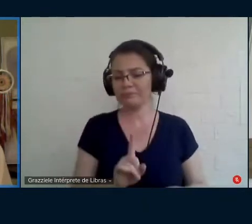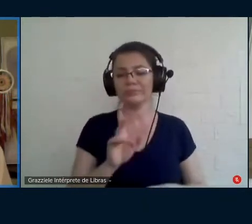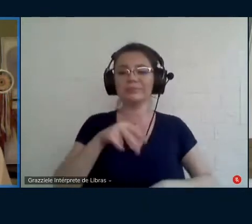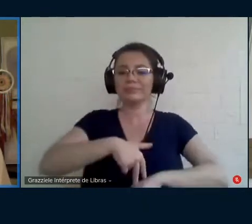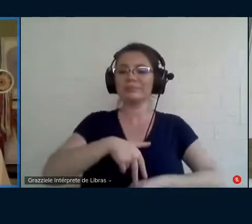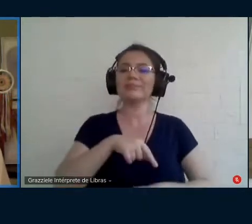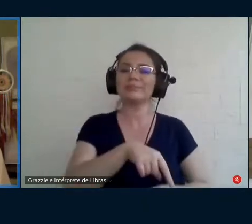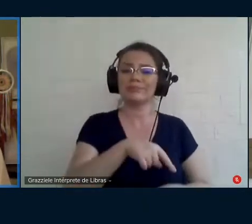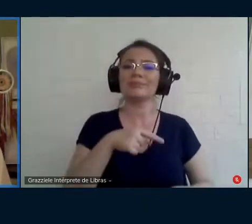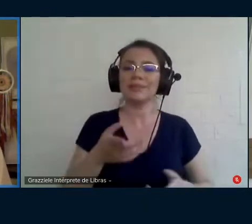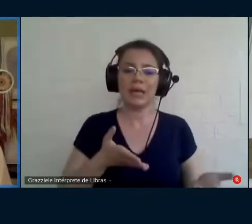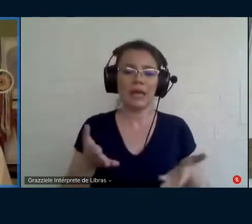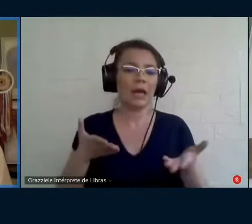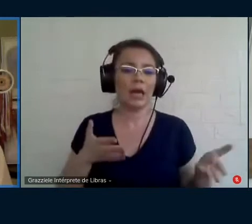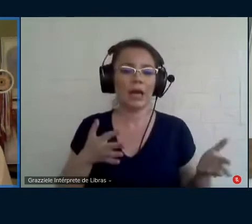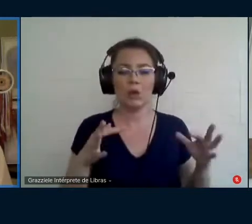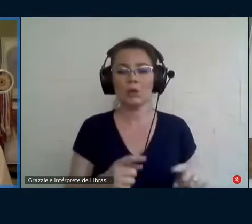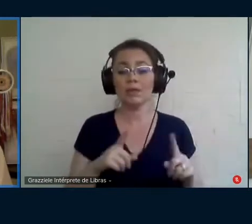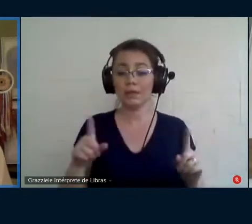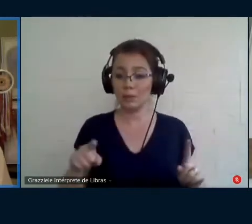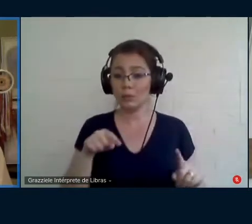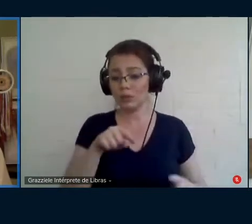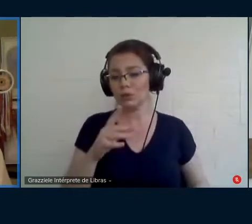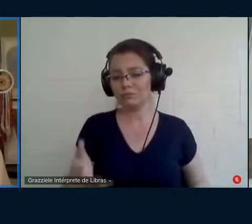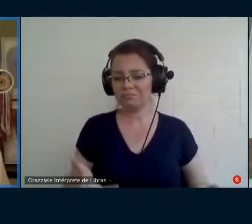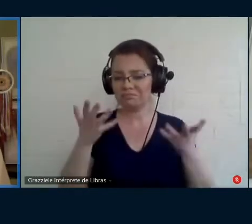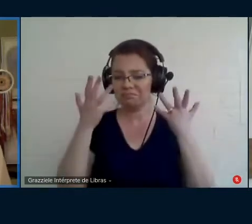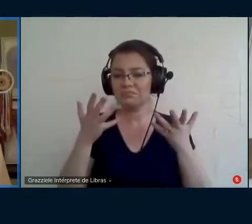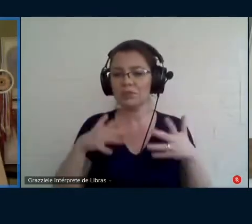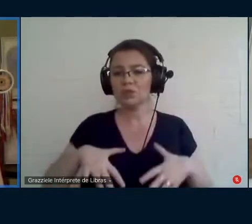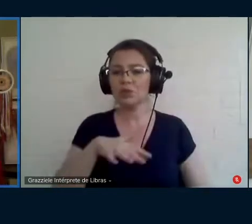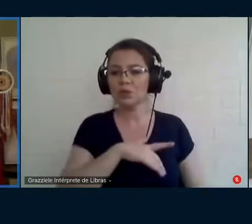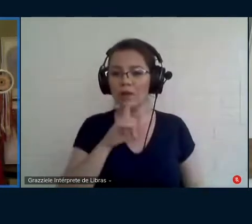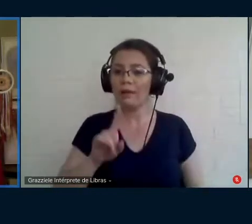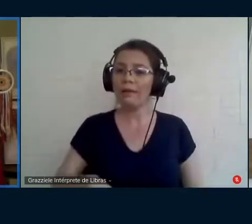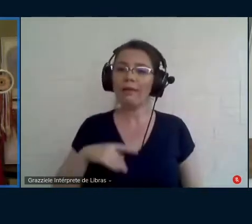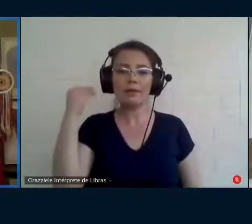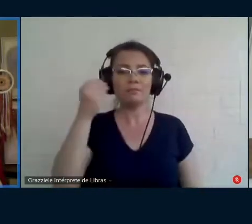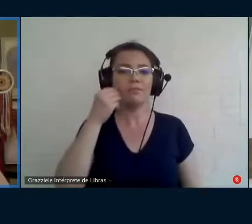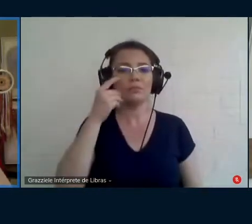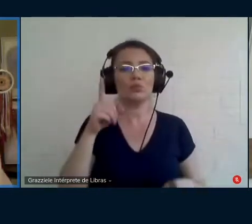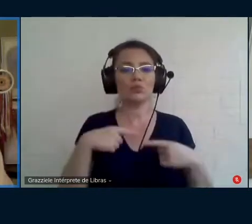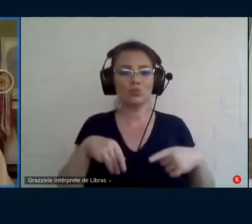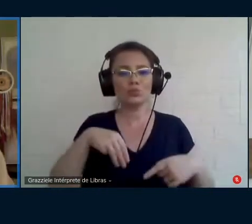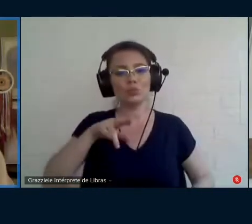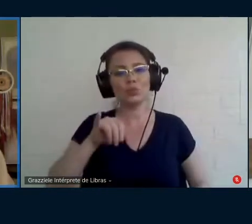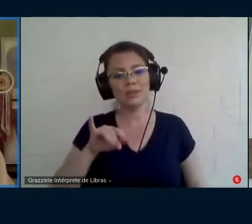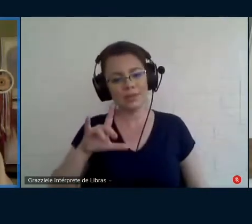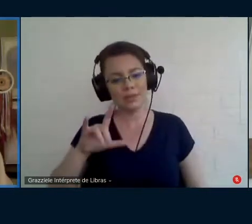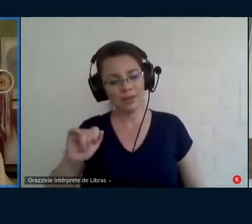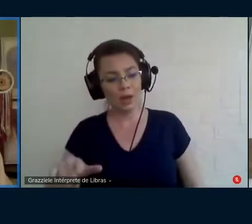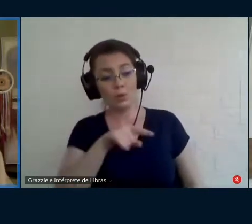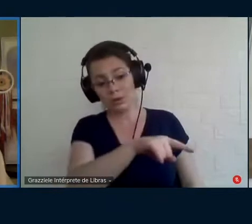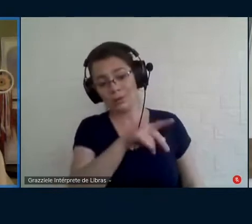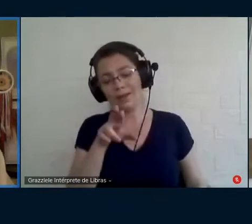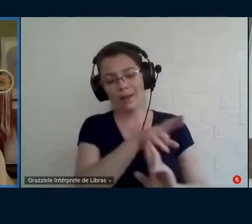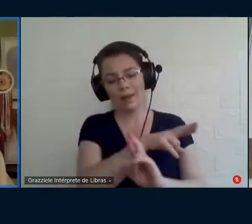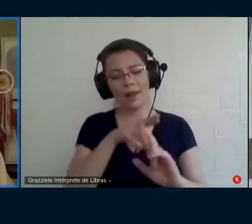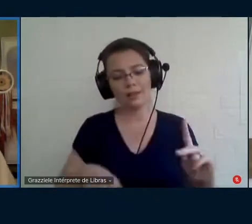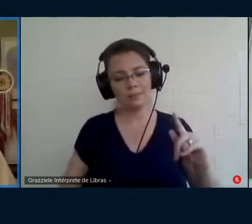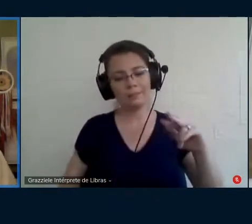musical você vai dizer que a riqueza do ambiente é vivência musical que é a relação da Paula você